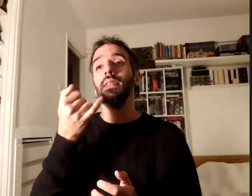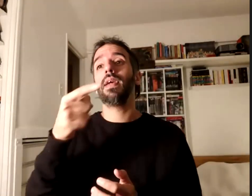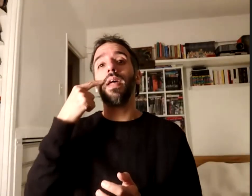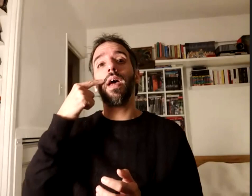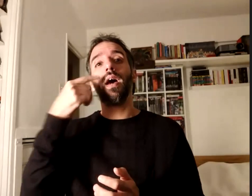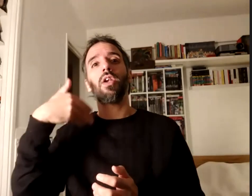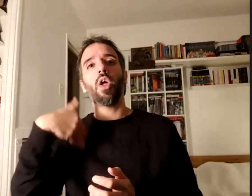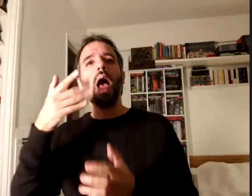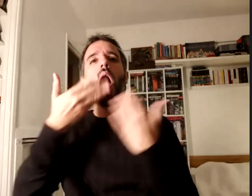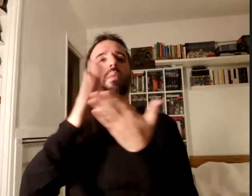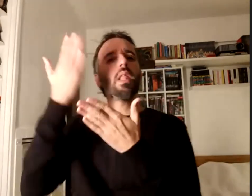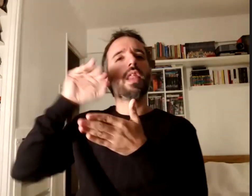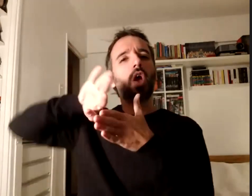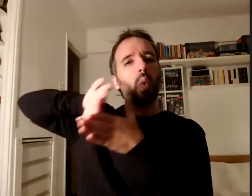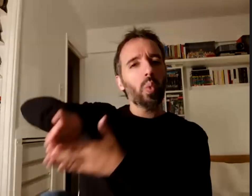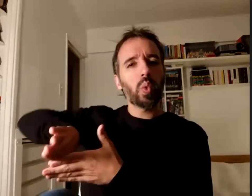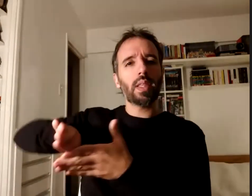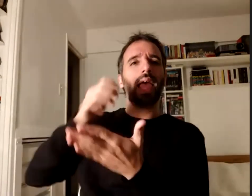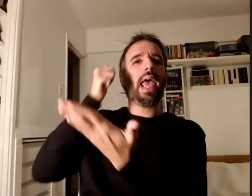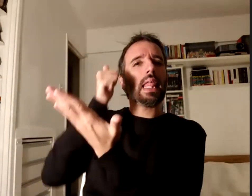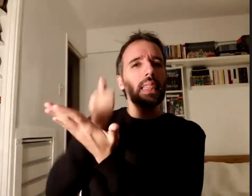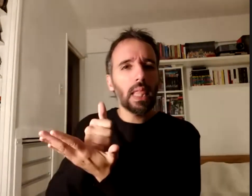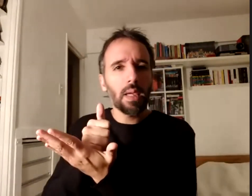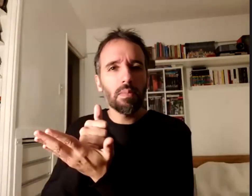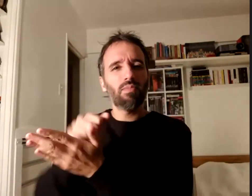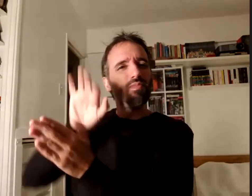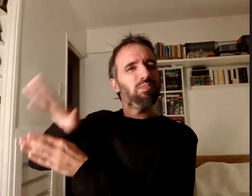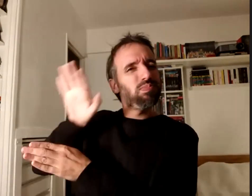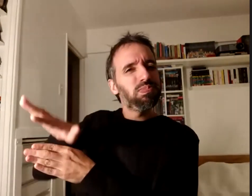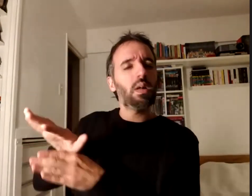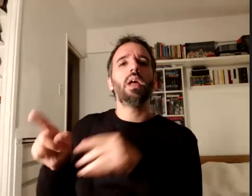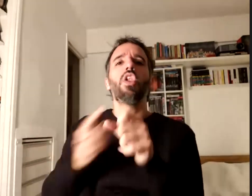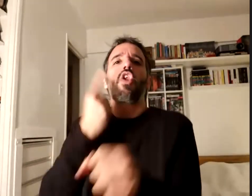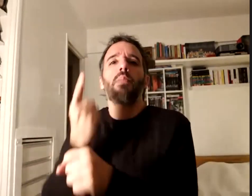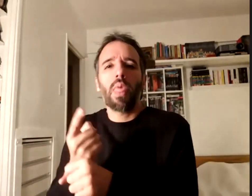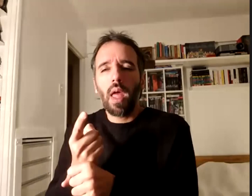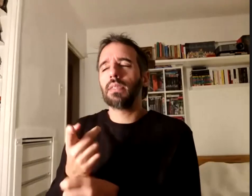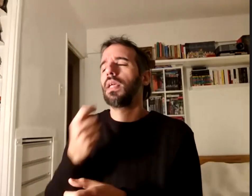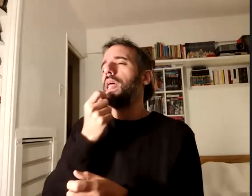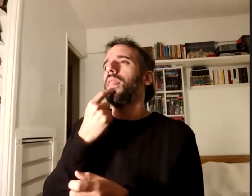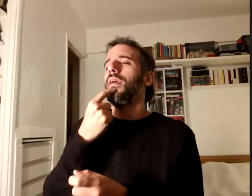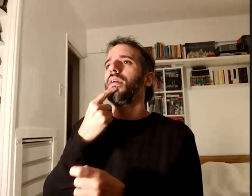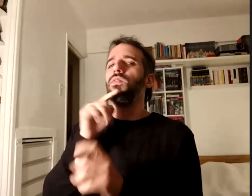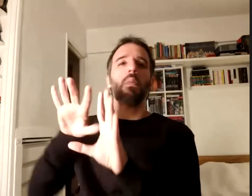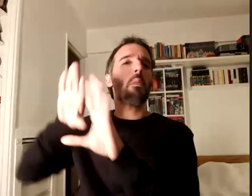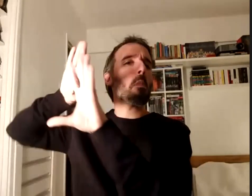el estigma el ninguneo el no poder la invisibilización creo que llamar